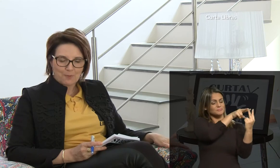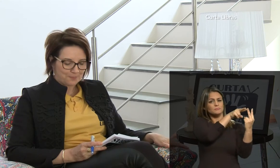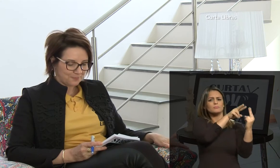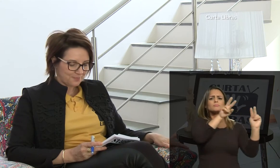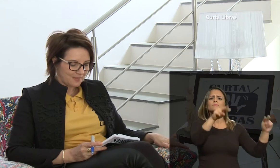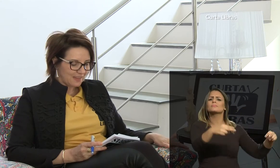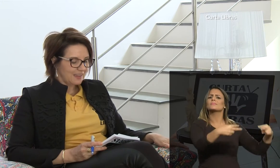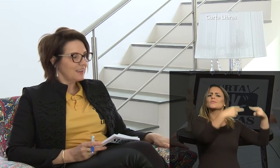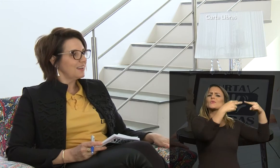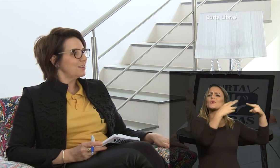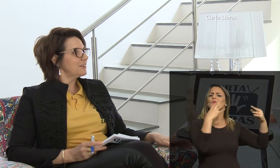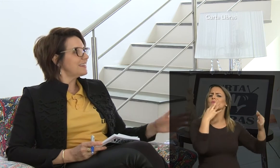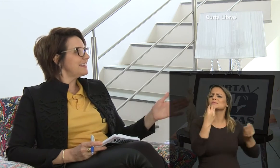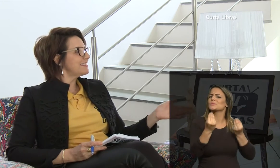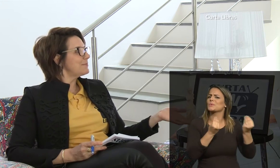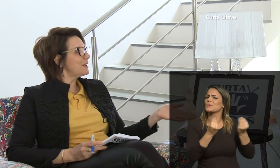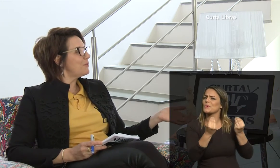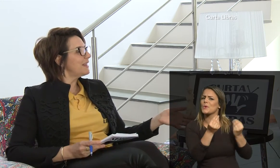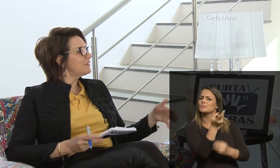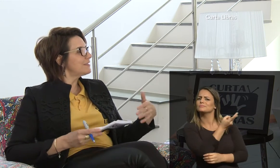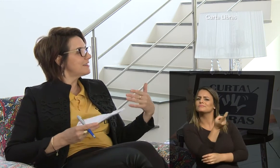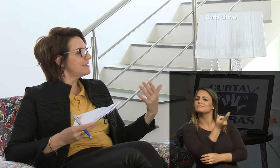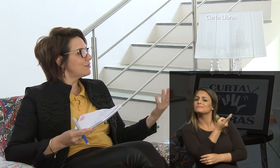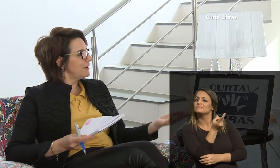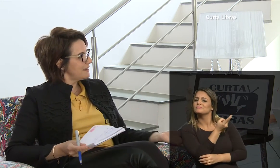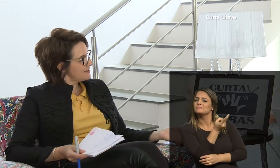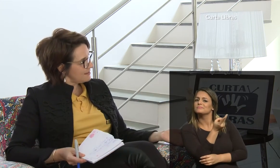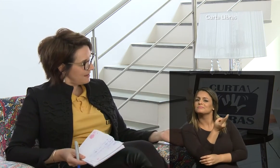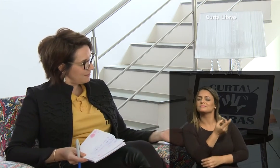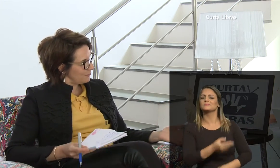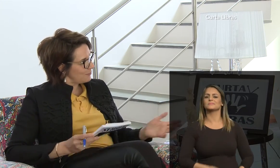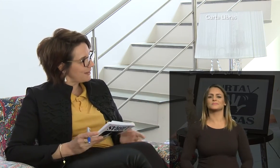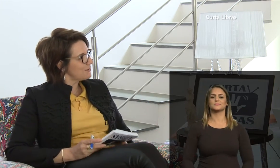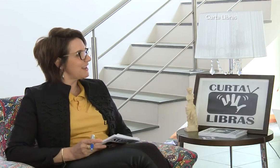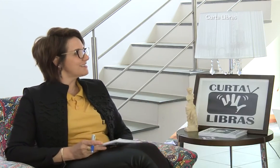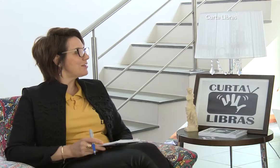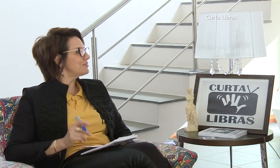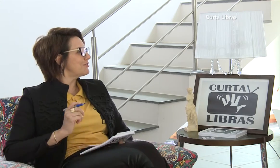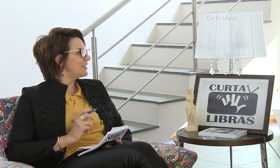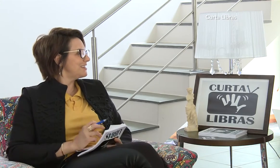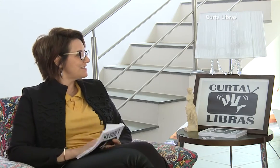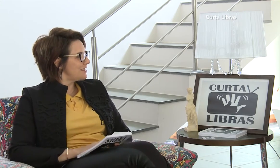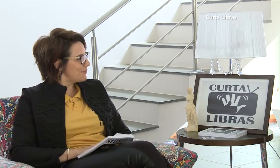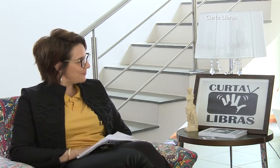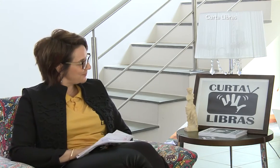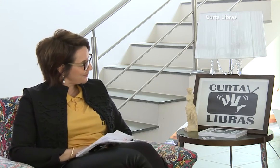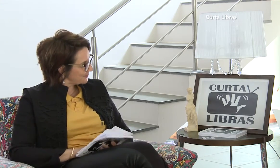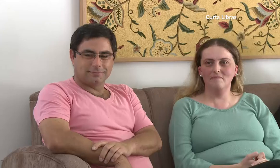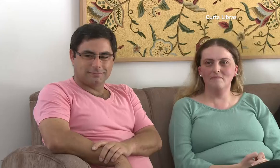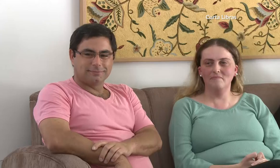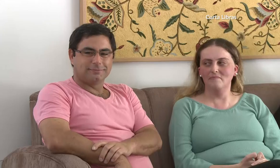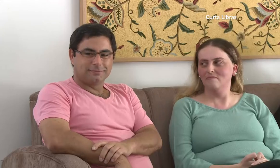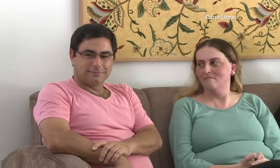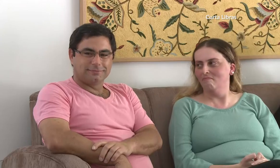língua oral. Gostaria de saber como é que vocês se conheceram, como é que o casal se conheceu.